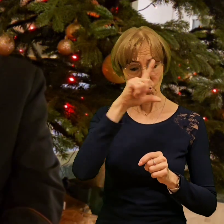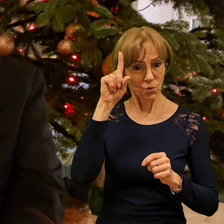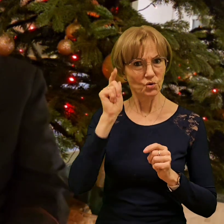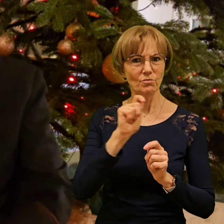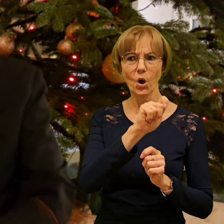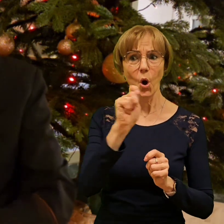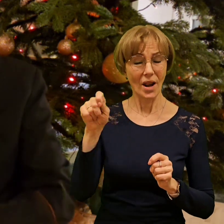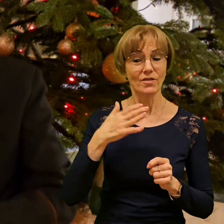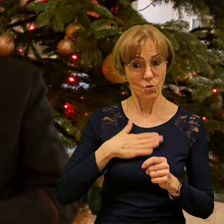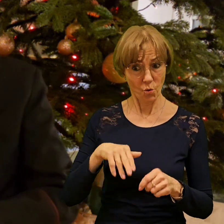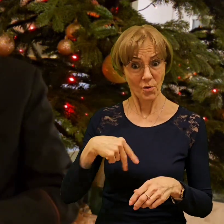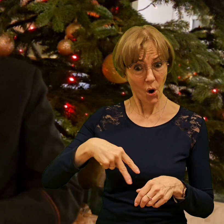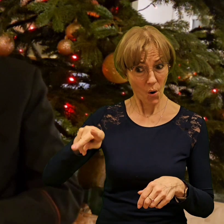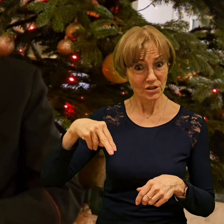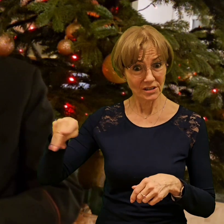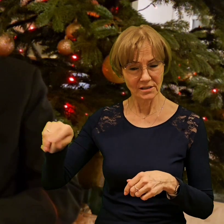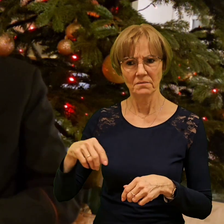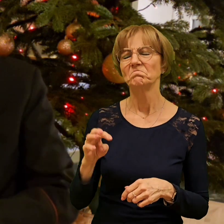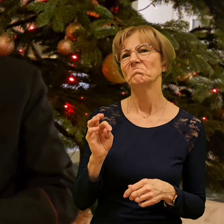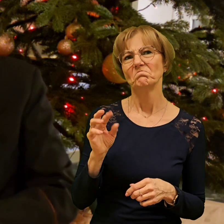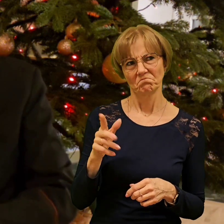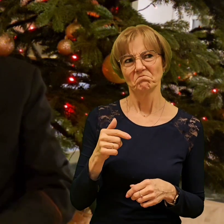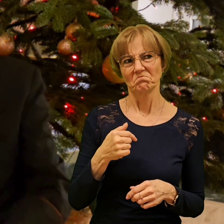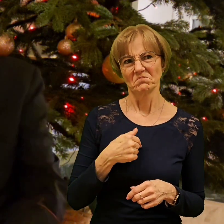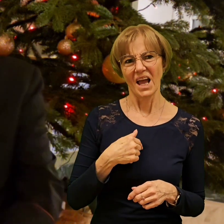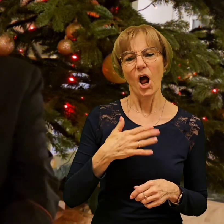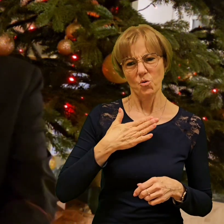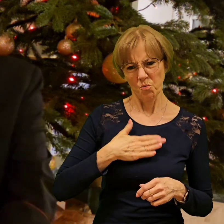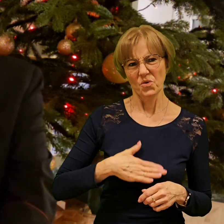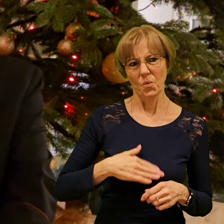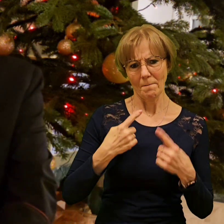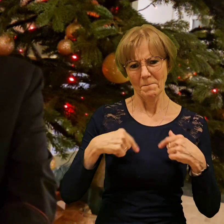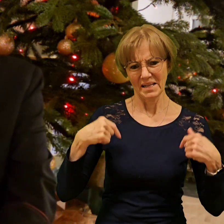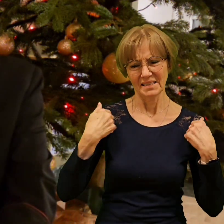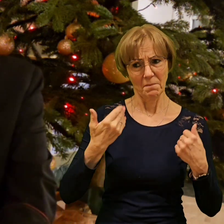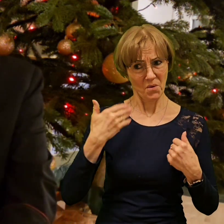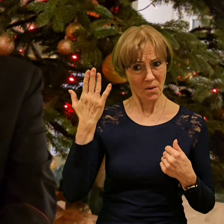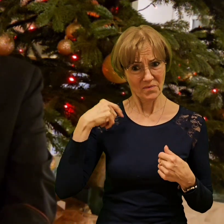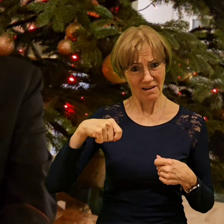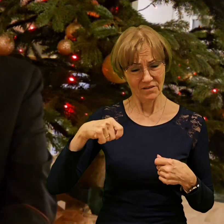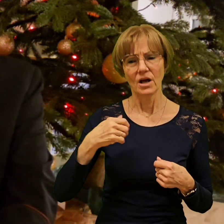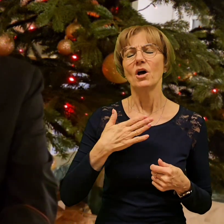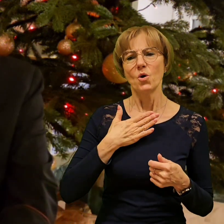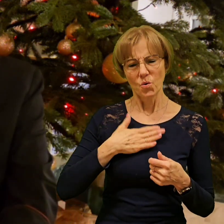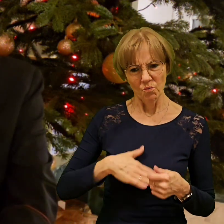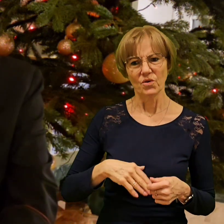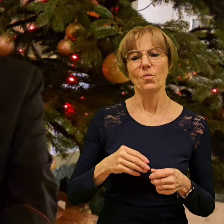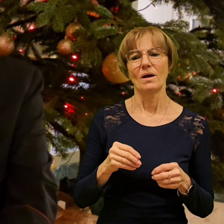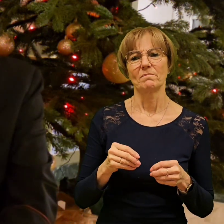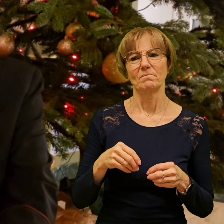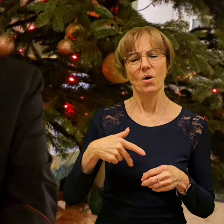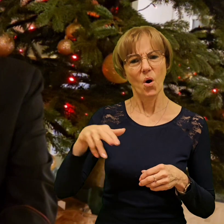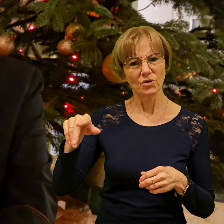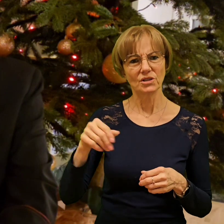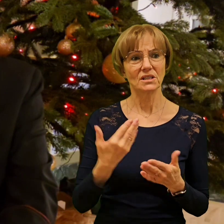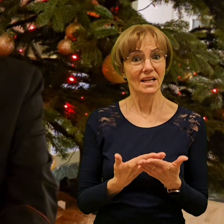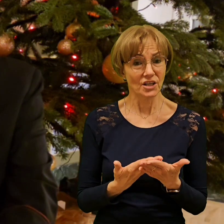Nawet chętnie chodziłem, dlatego, że to było poszerzenie świata. Czyli